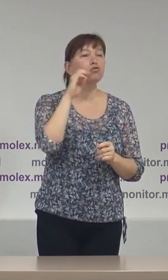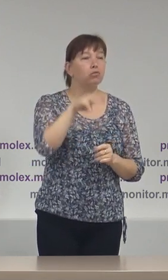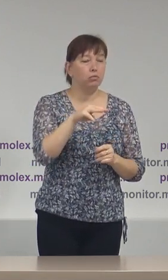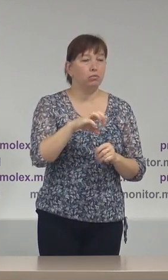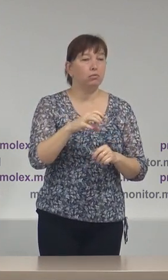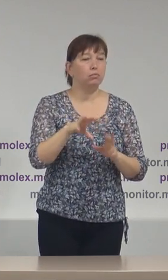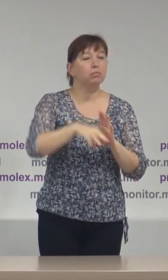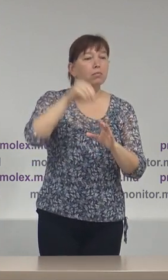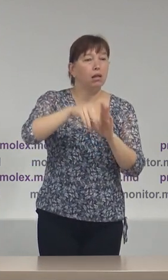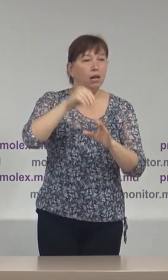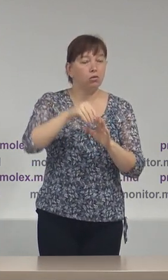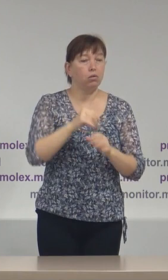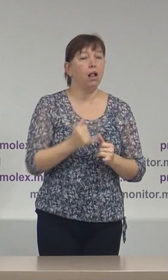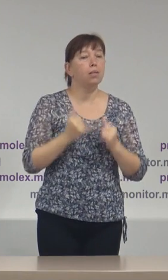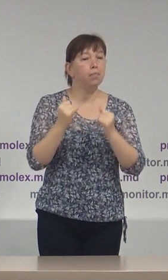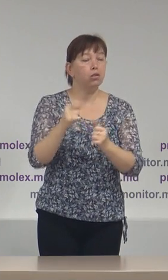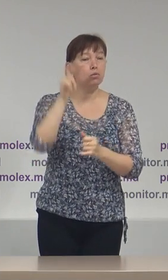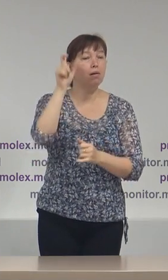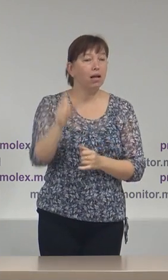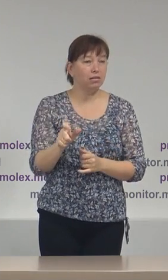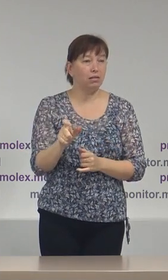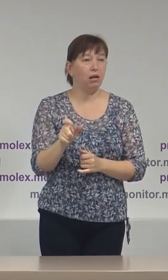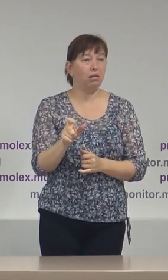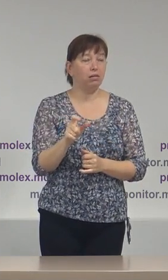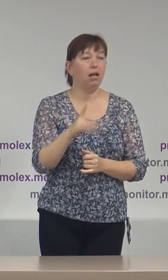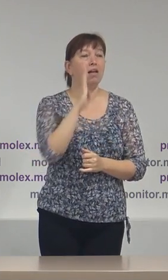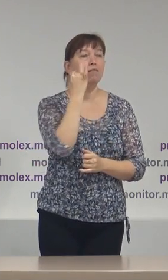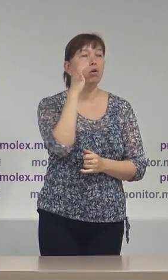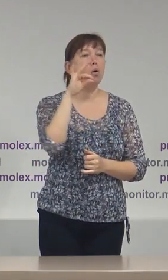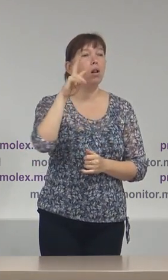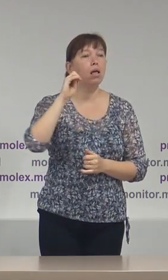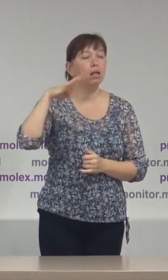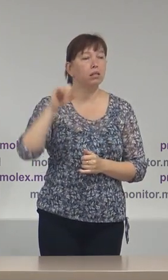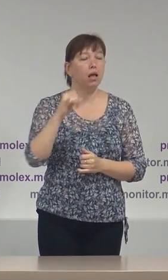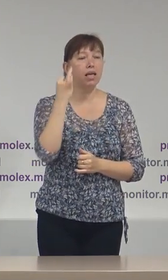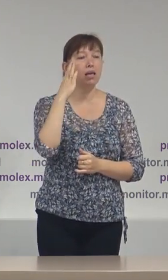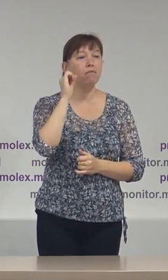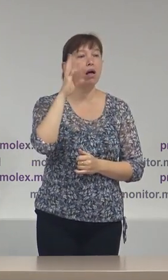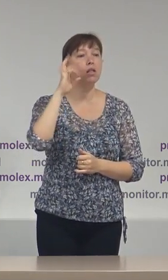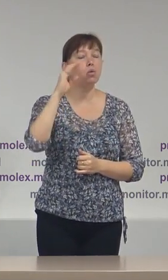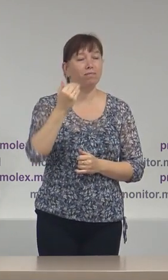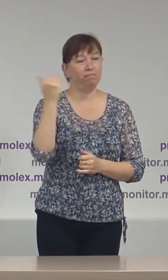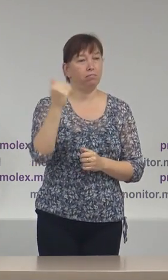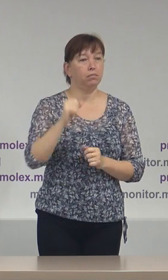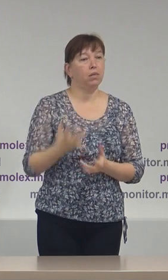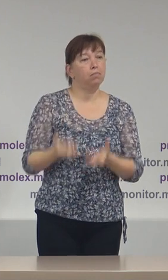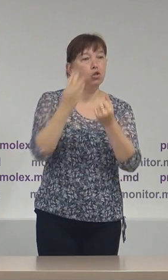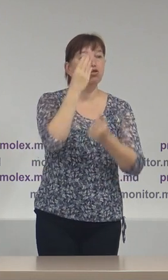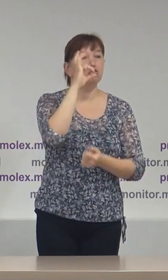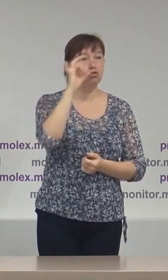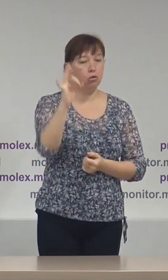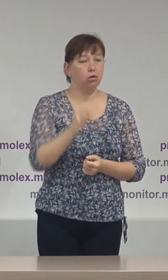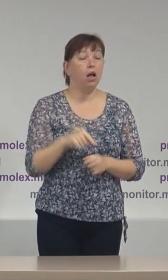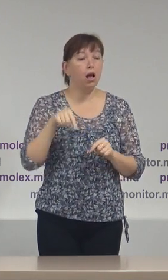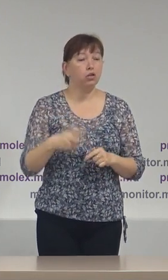pentru candidata Violeta Ivanov, desemnată de Partidul Politic Șor. Aici